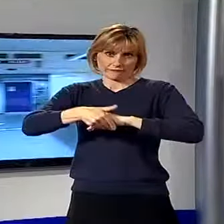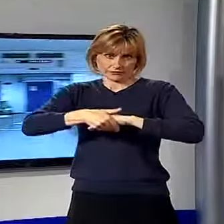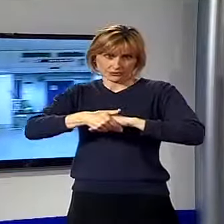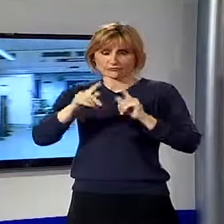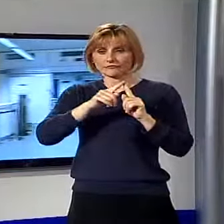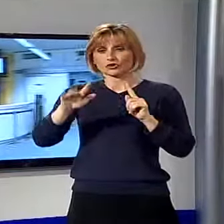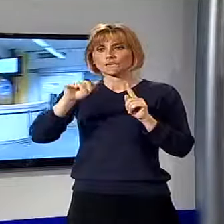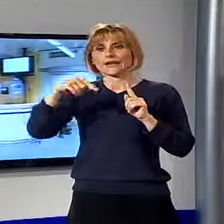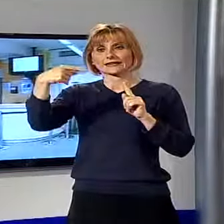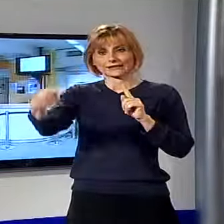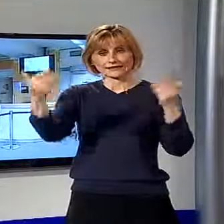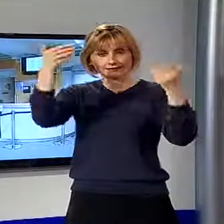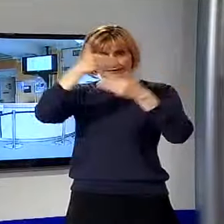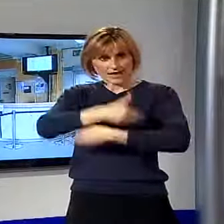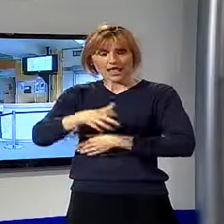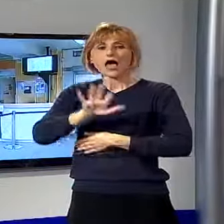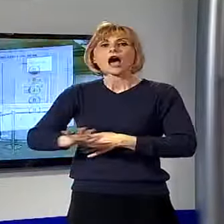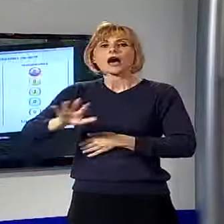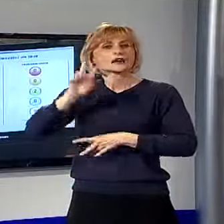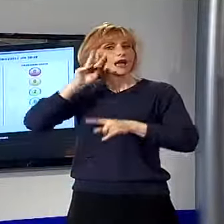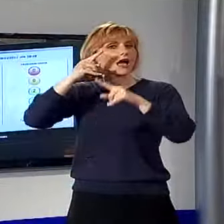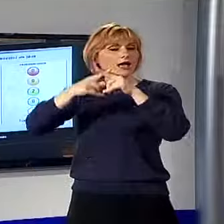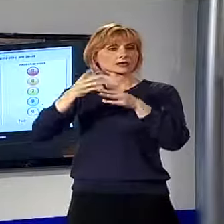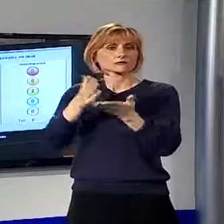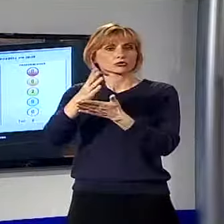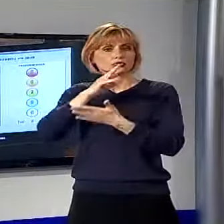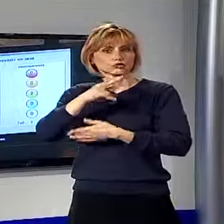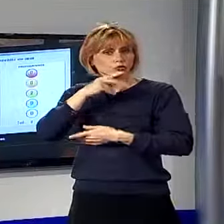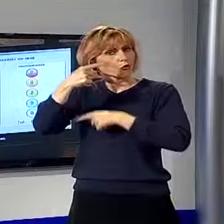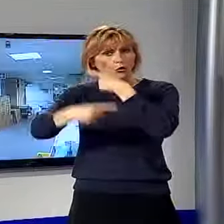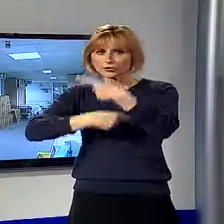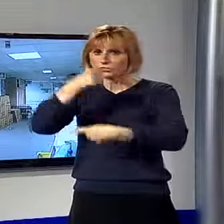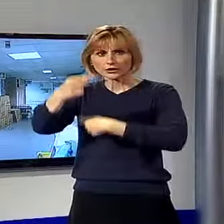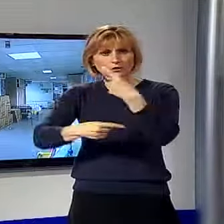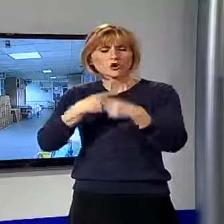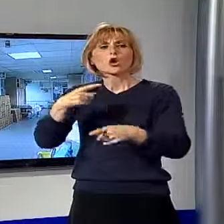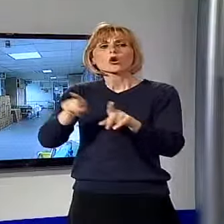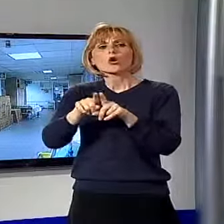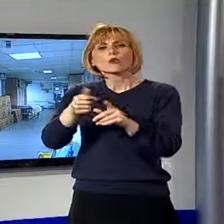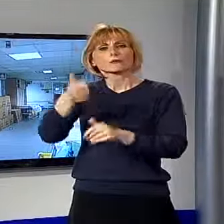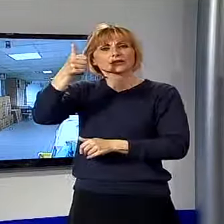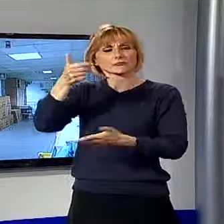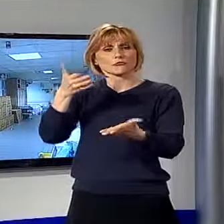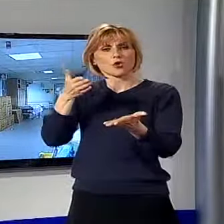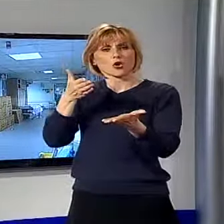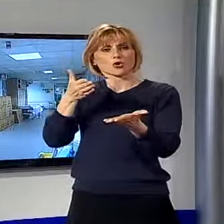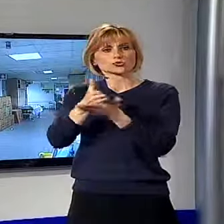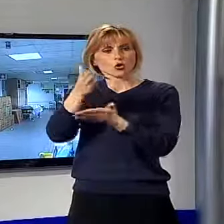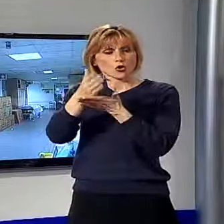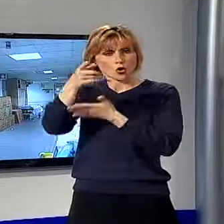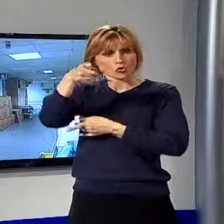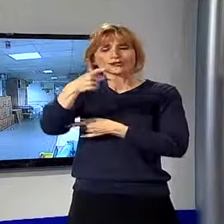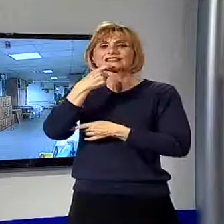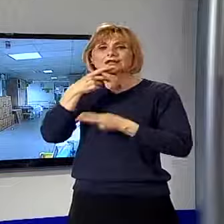martedì sera, le 20, l'area dell'ex pronto soccorso funzionerà ancora come punto di primo soccorso per chi dovesse